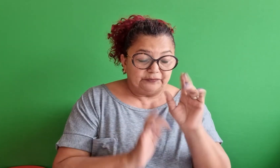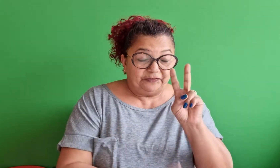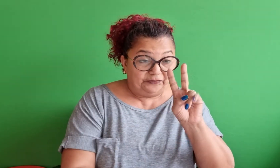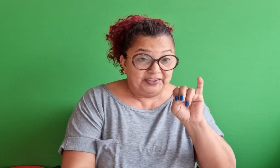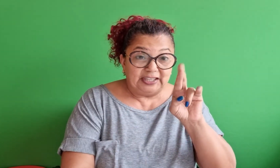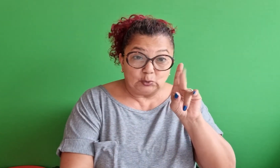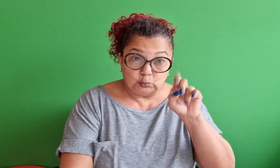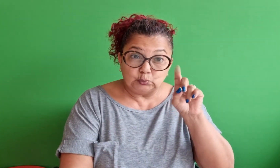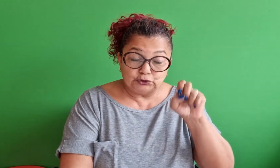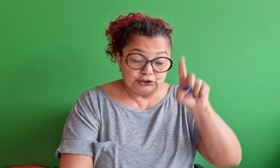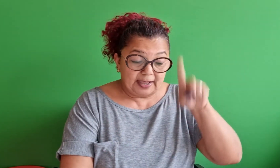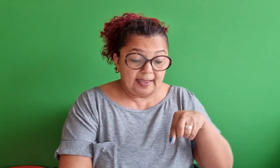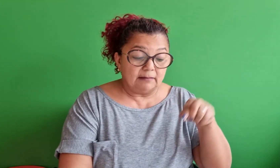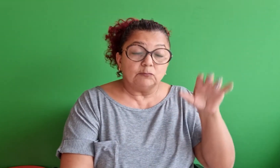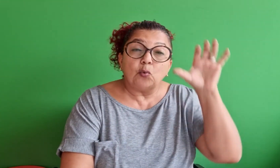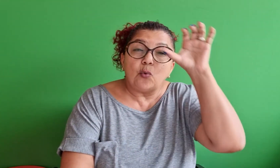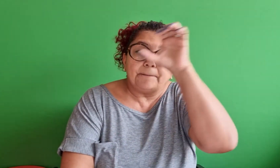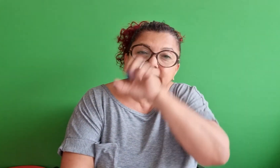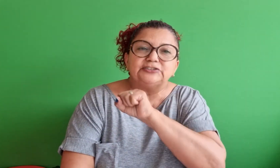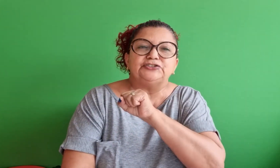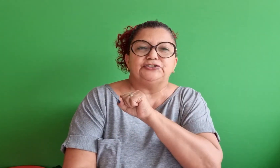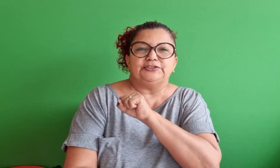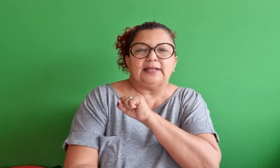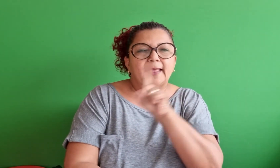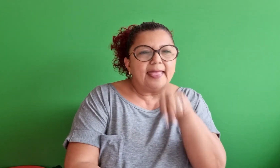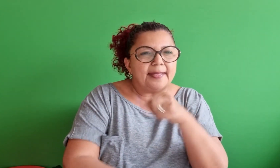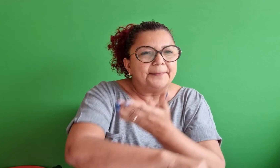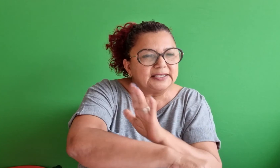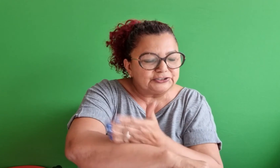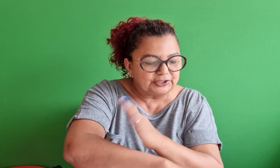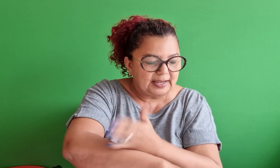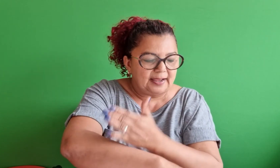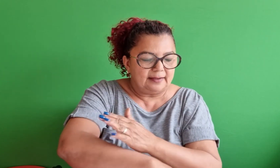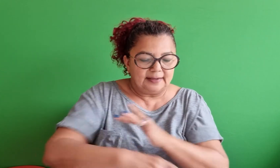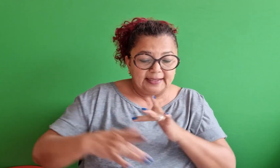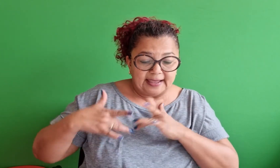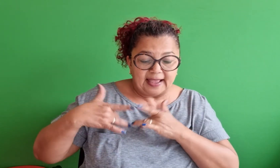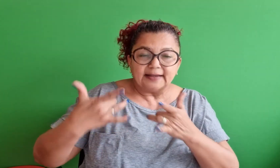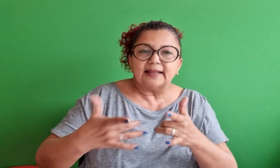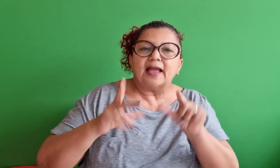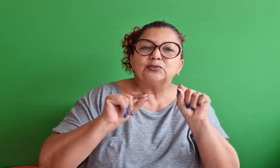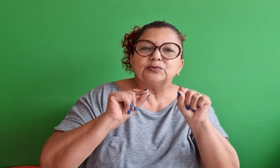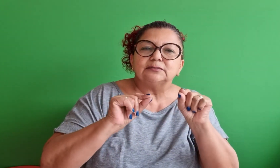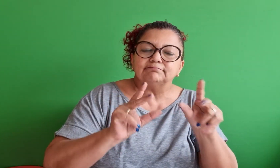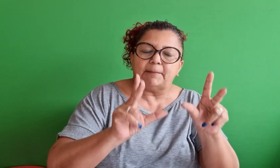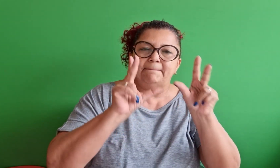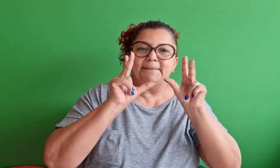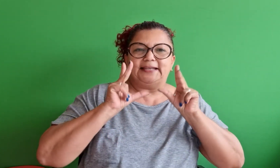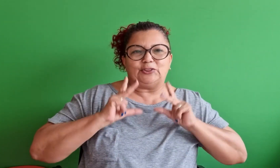Jesus nos mostra também que a virtude ela é compreendida e praticada e a caridade